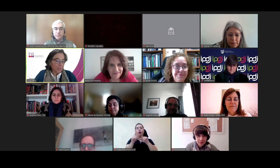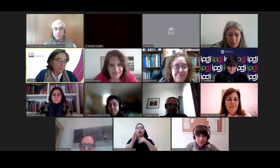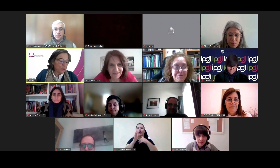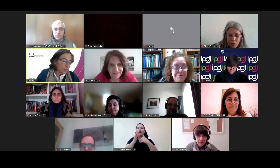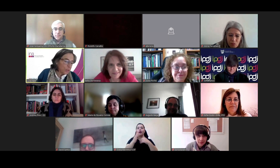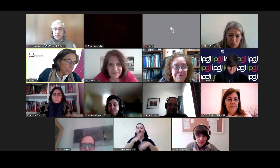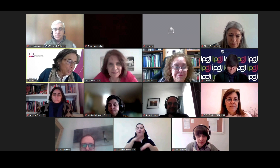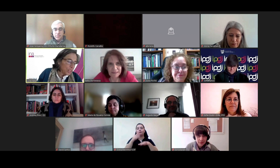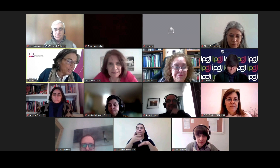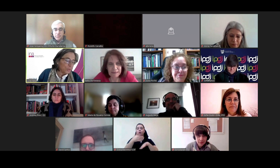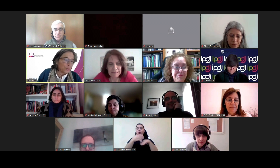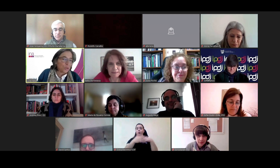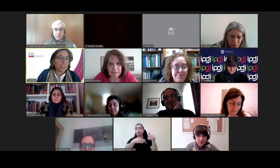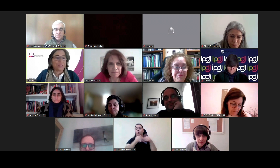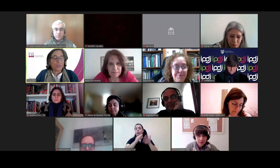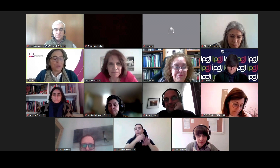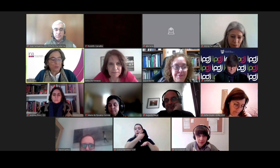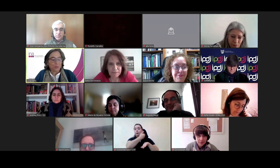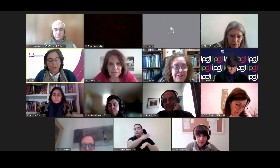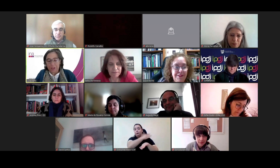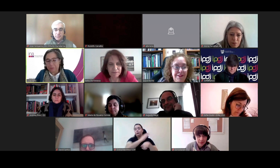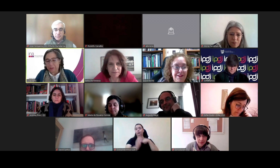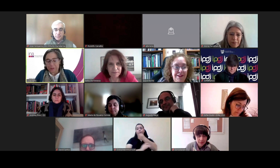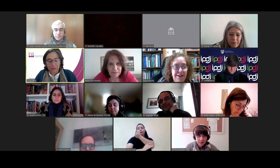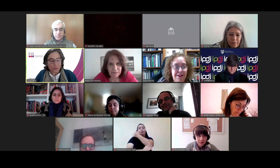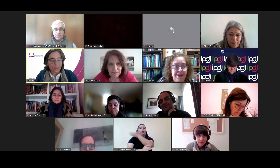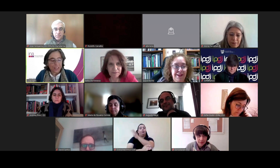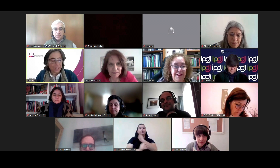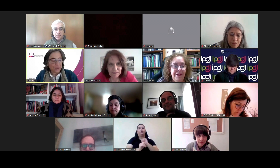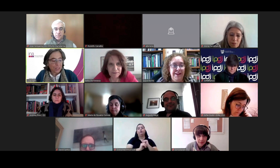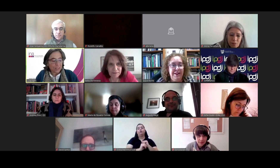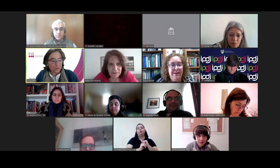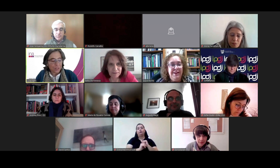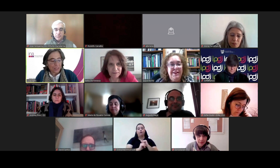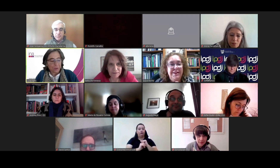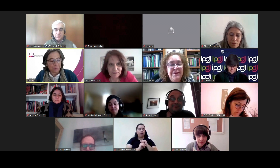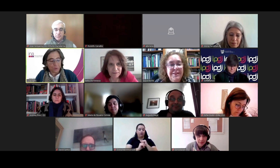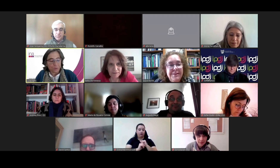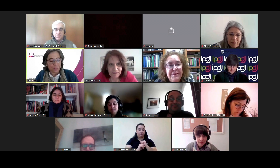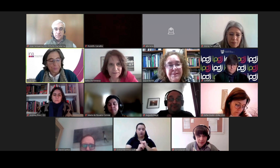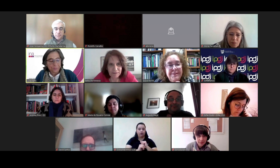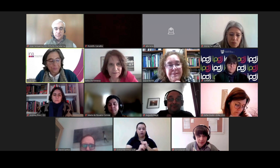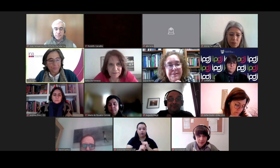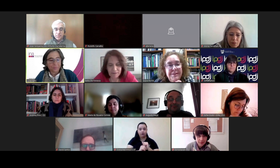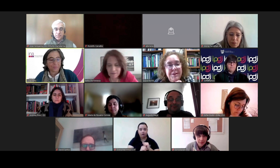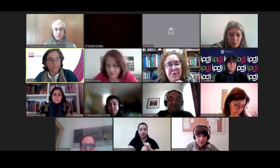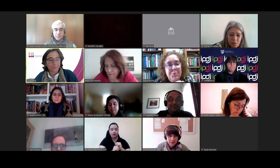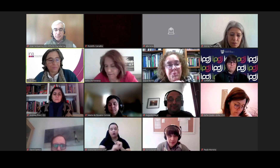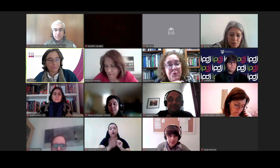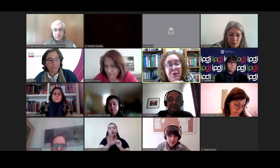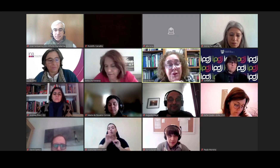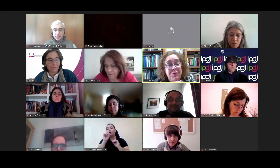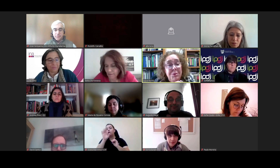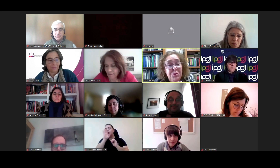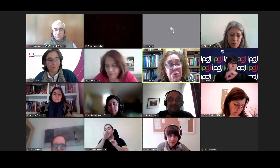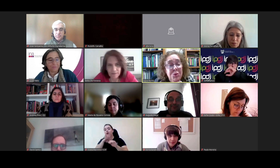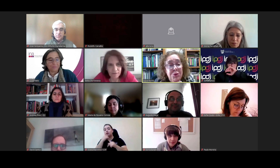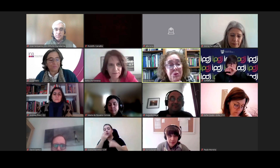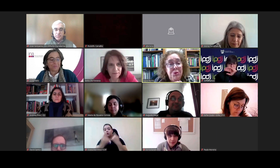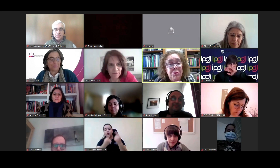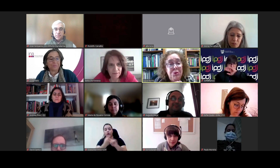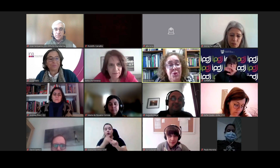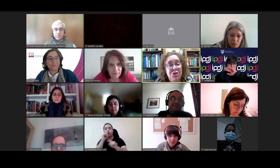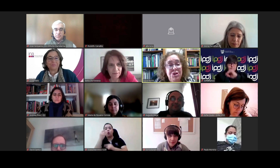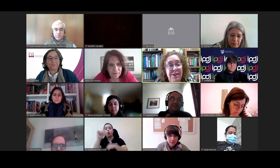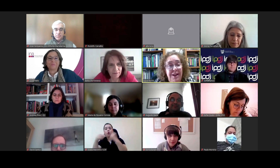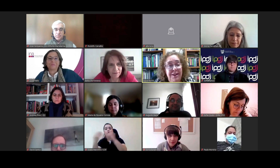enfim deixe-lhe essa sugestão se não depois se alguma das outras convidadas quiser fazer também por favor provavelmente o